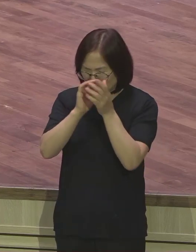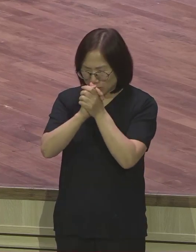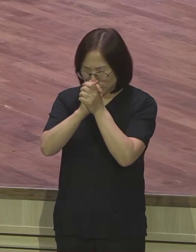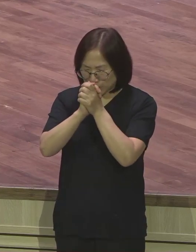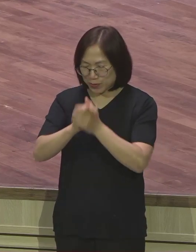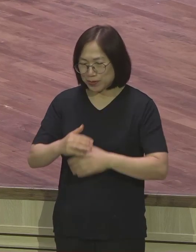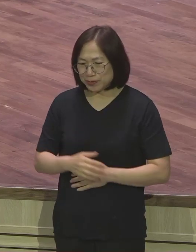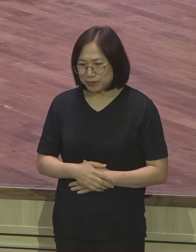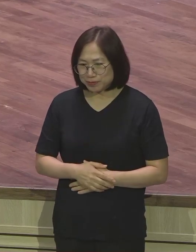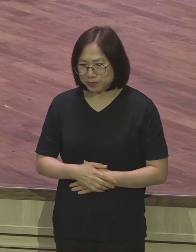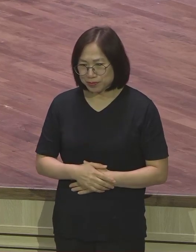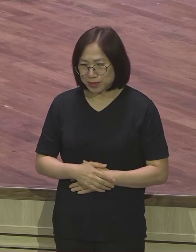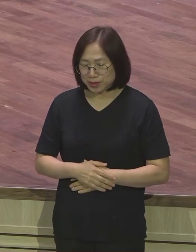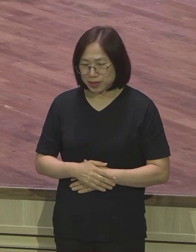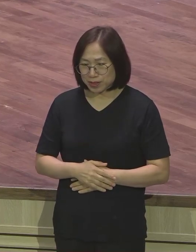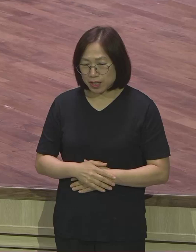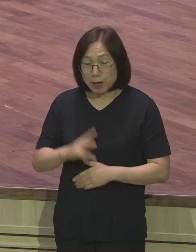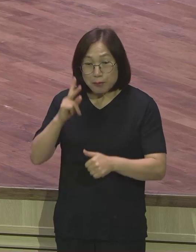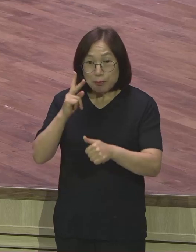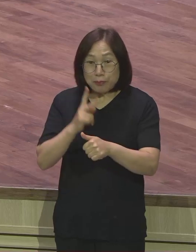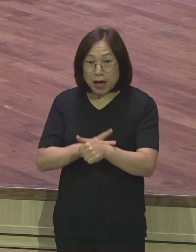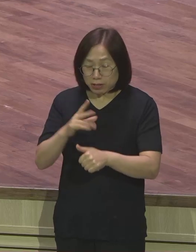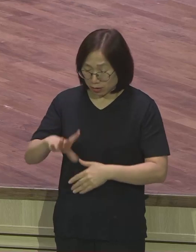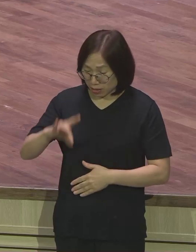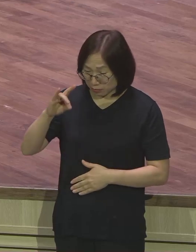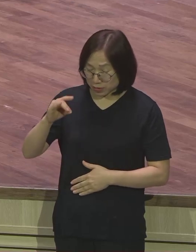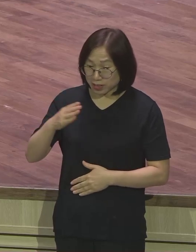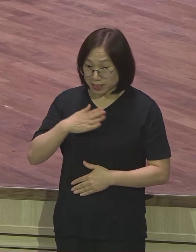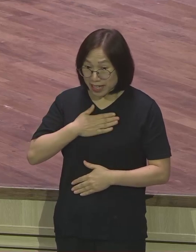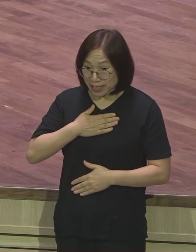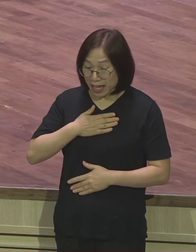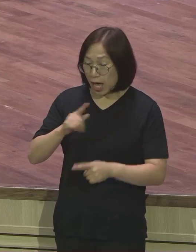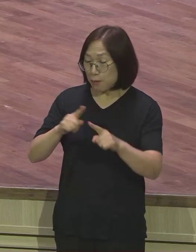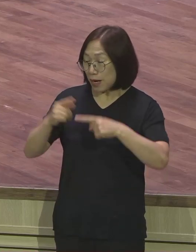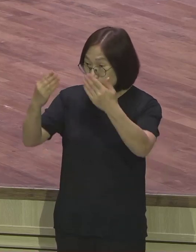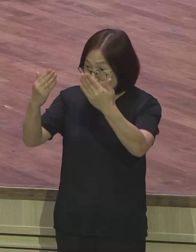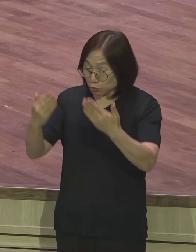오늘 바울은 가장 먼저 내게 말씀을 주사하라고 합니다